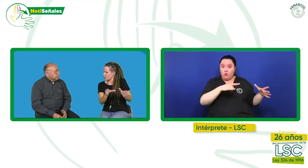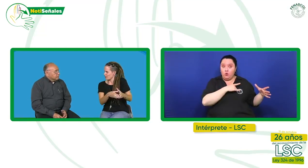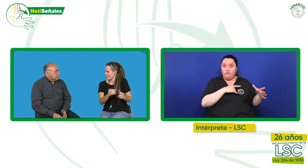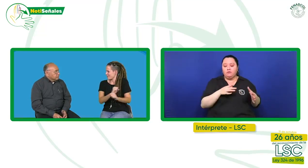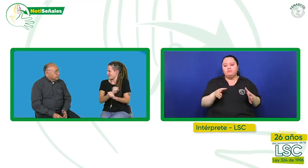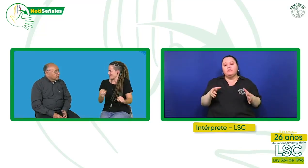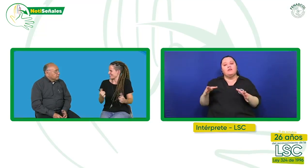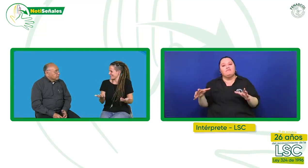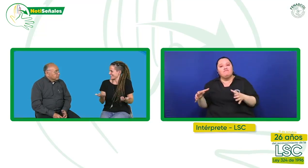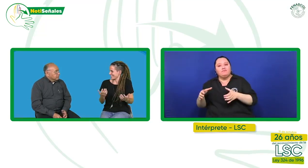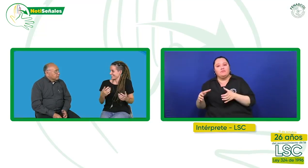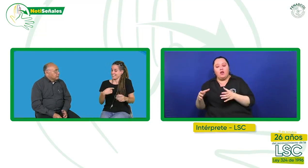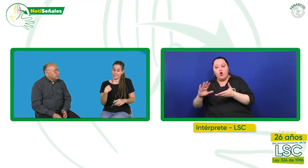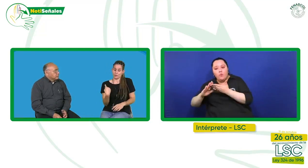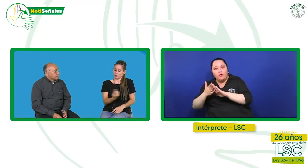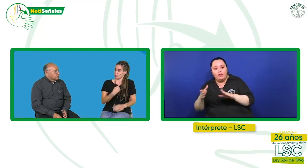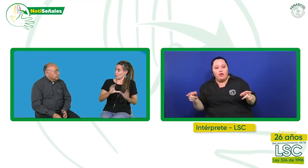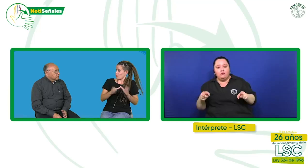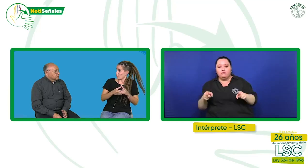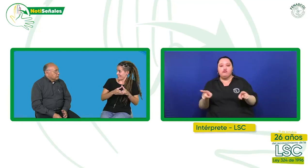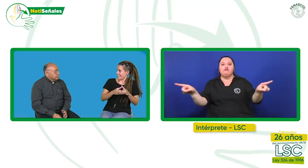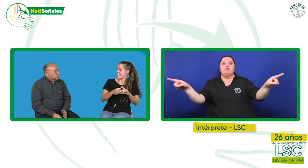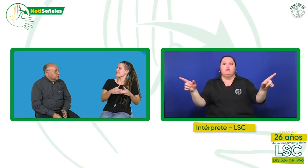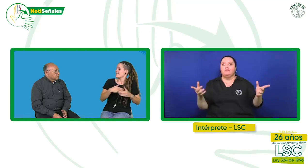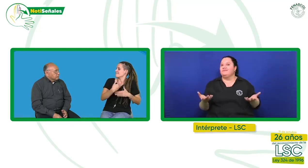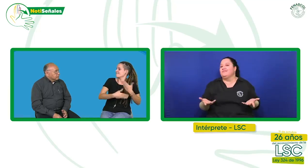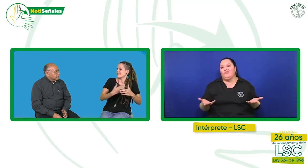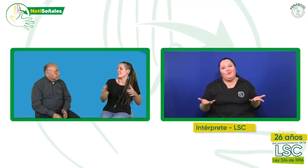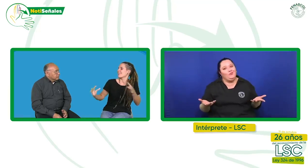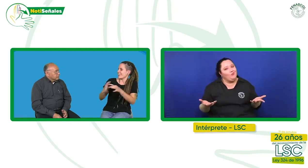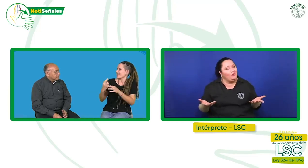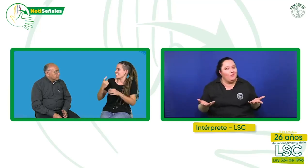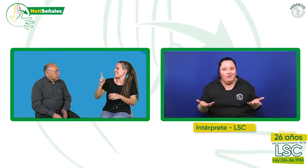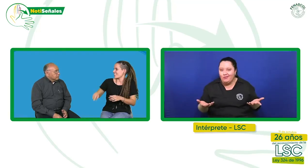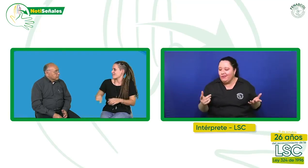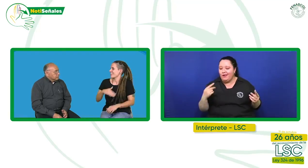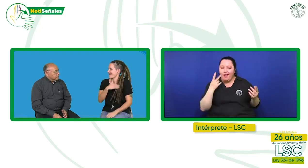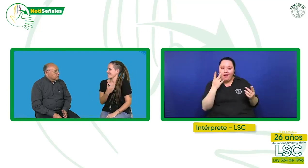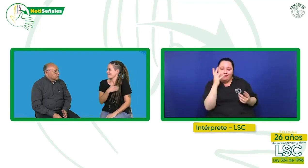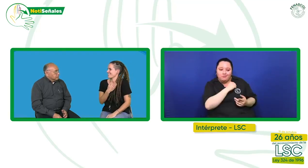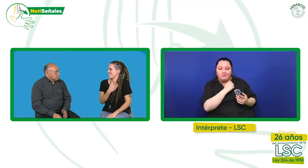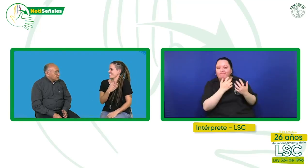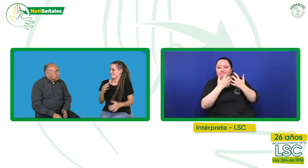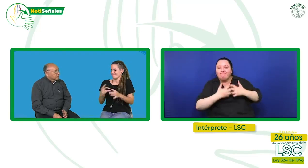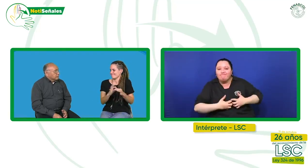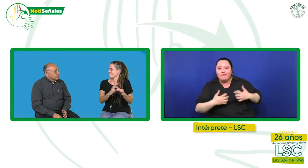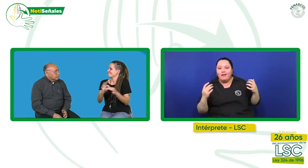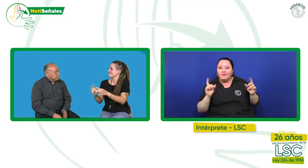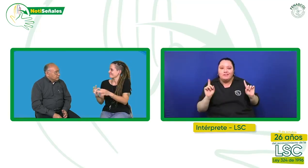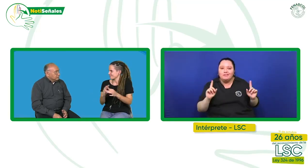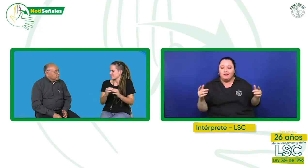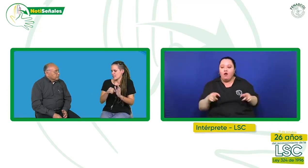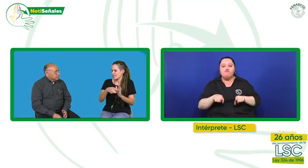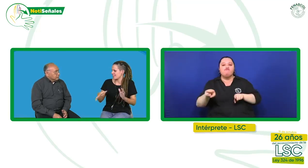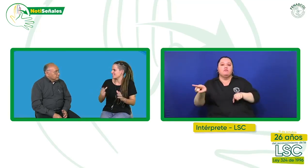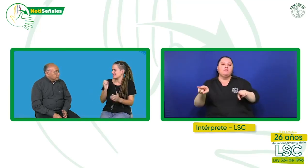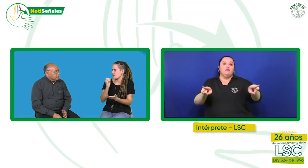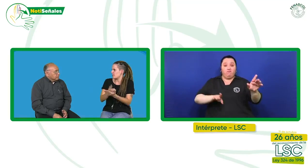distinto al de la comunidad. Eso ya se ha visto que no funciona, que eso no es garantía de éxito. Lo que es garantía de